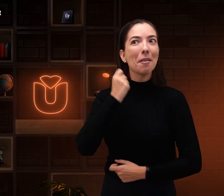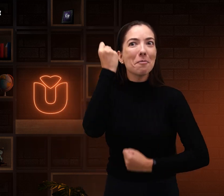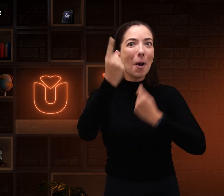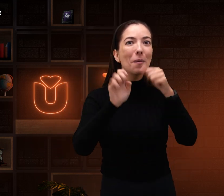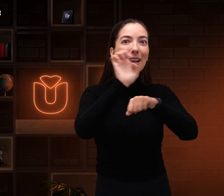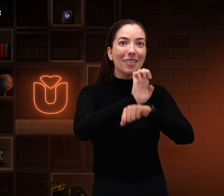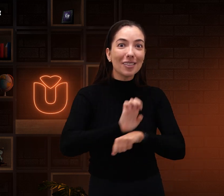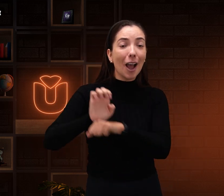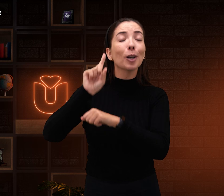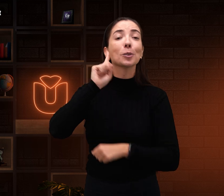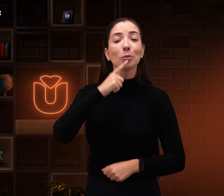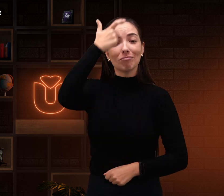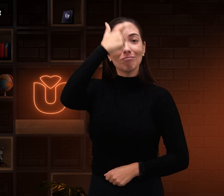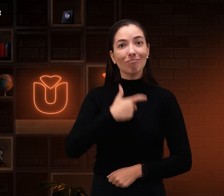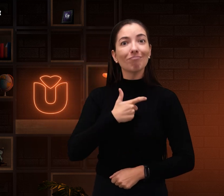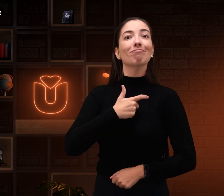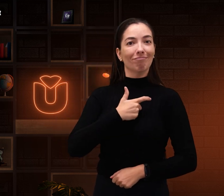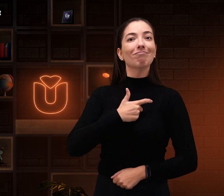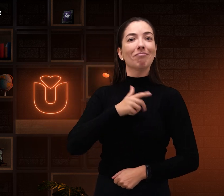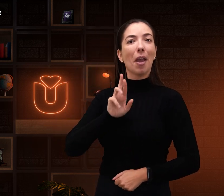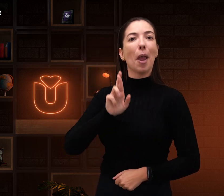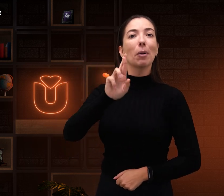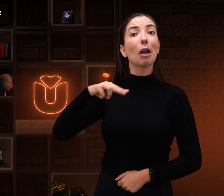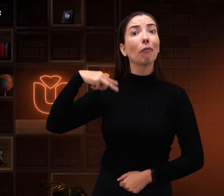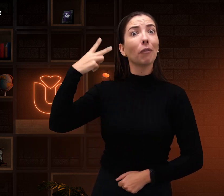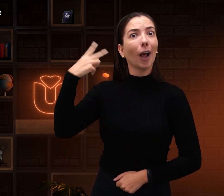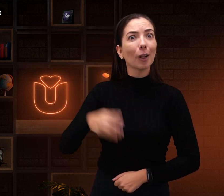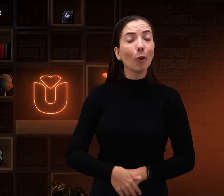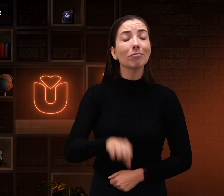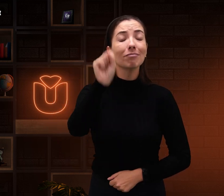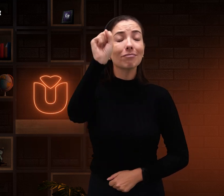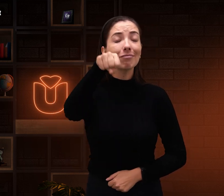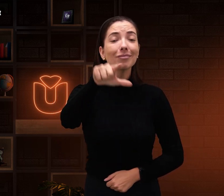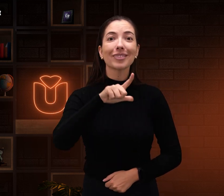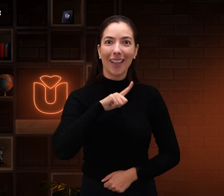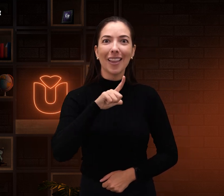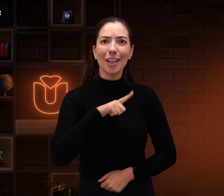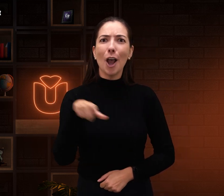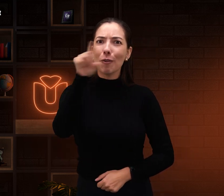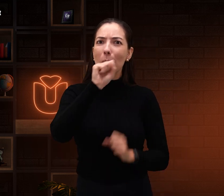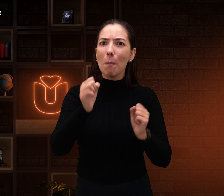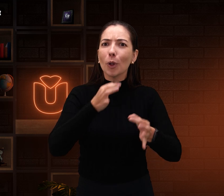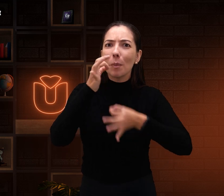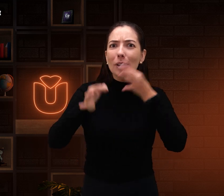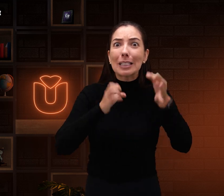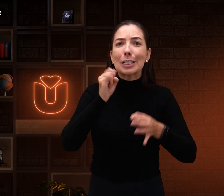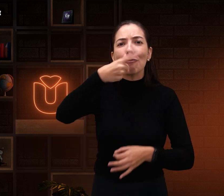do estado que vocês estão falando. Temos muitos amigos surdos que